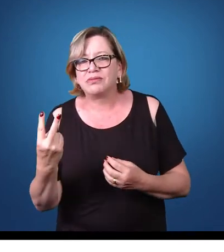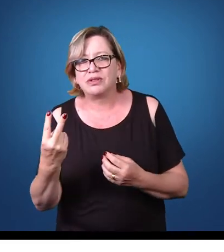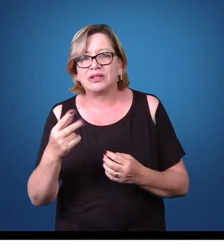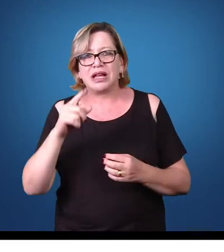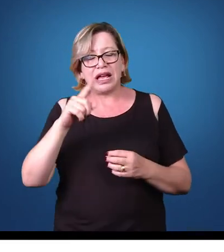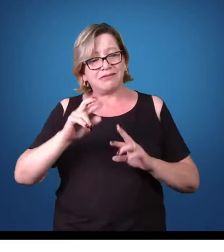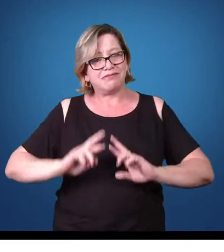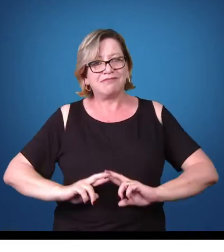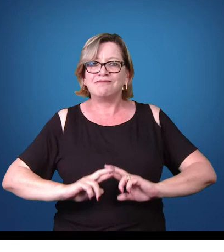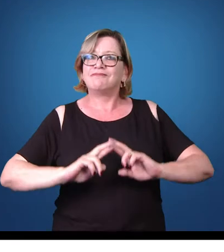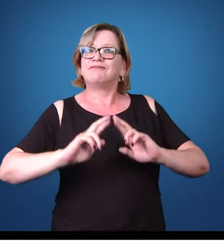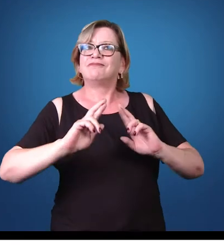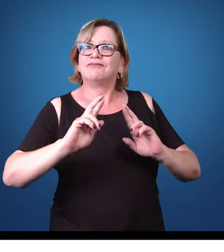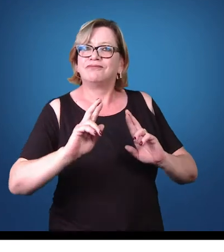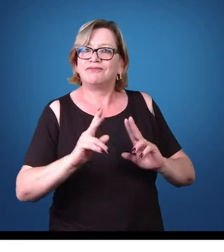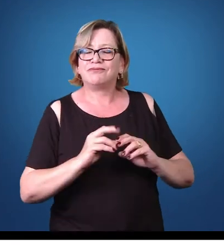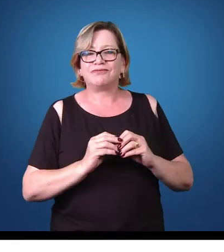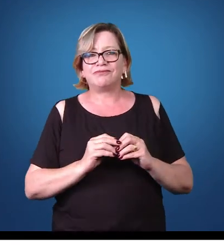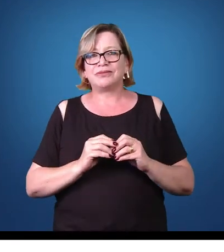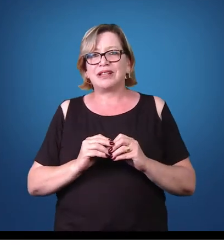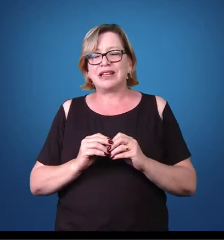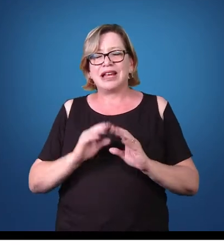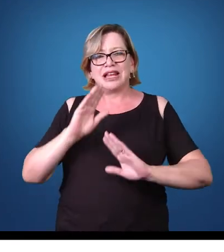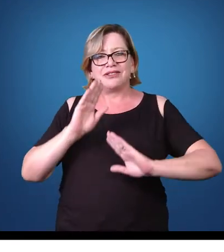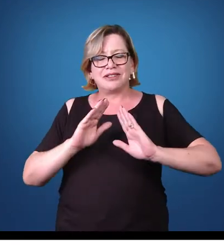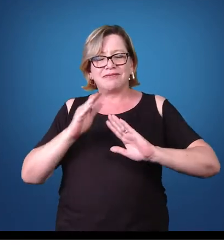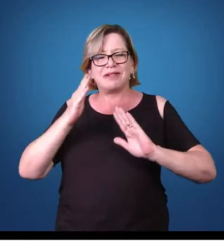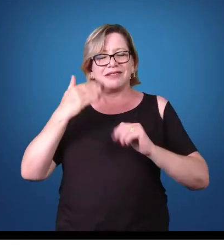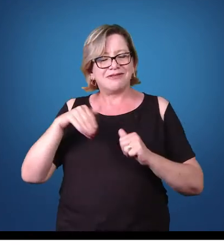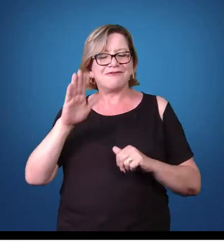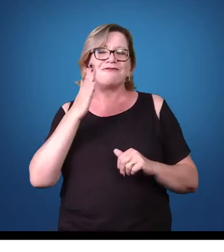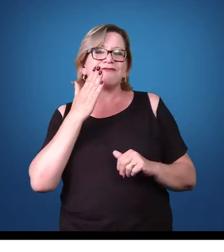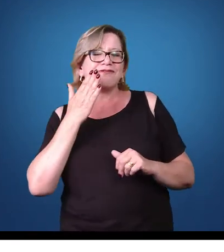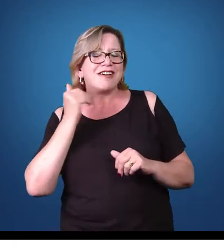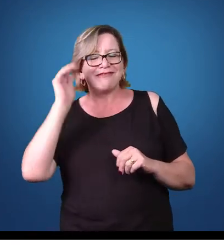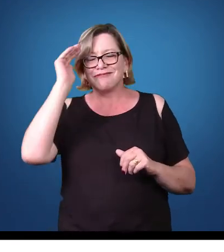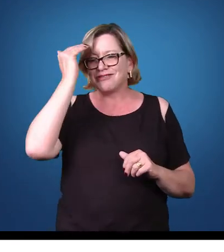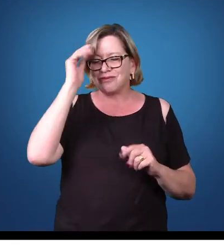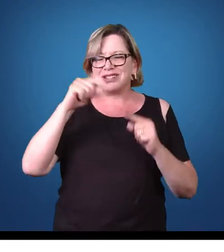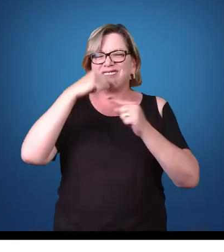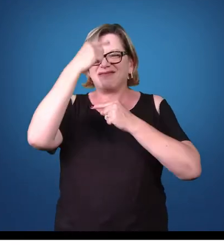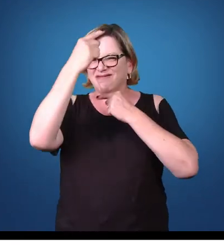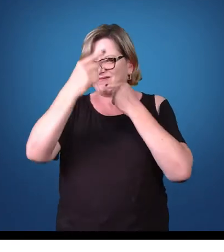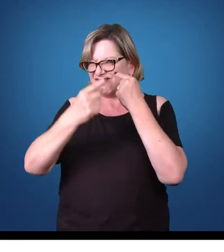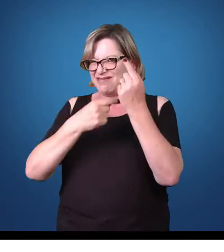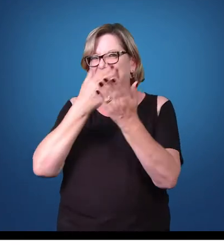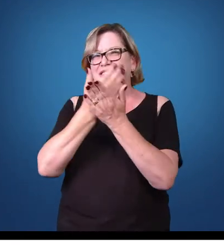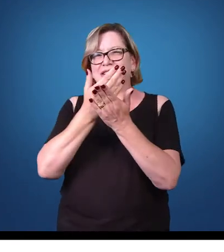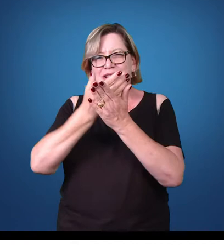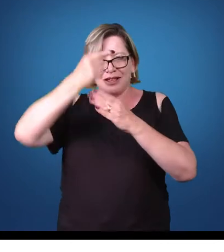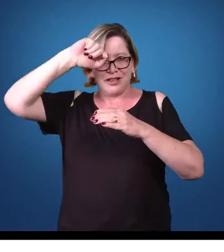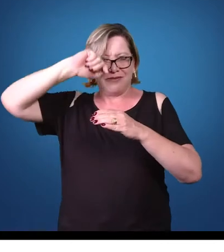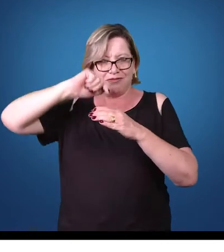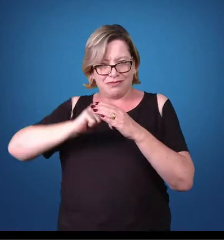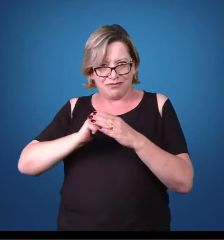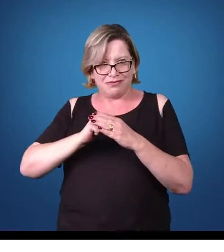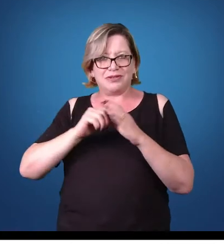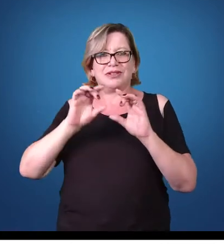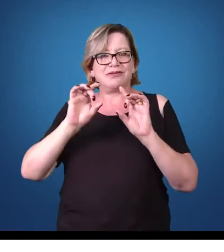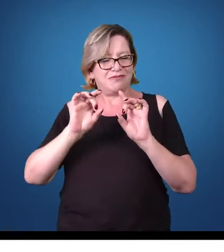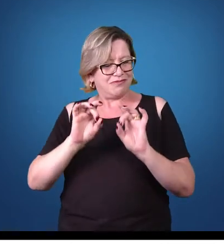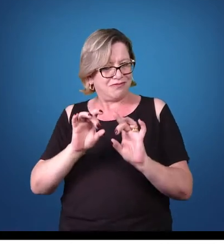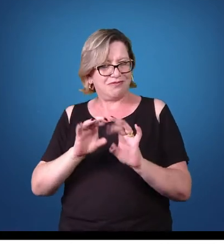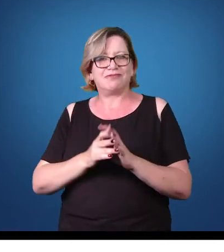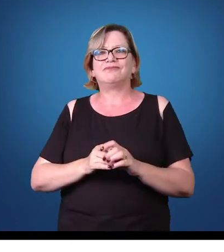é um pouco diferenciada. Isso vai ficar um pouco mais tranquilo, mais fácil de compreender quando nós formos estudar especificamente os